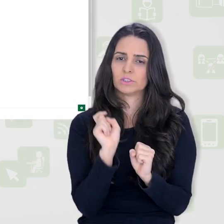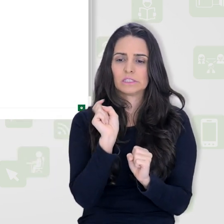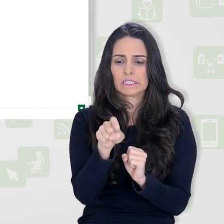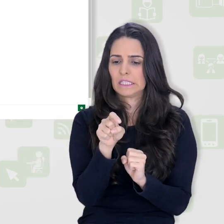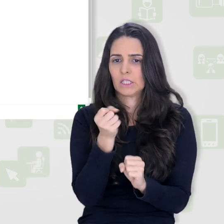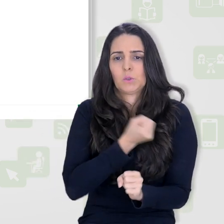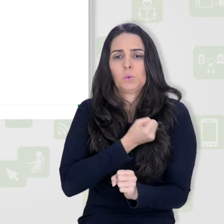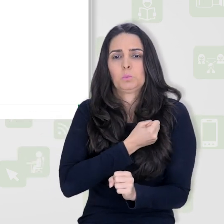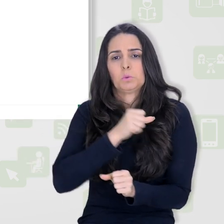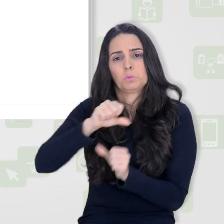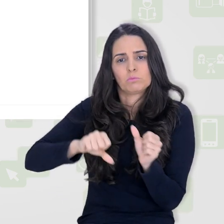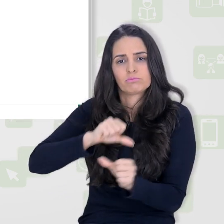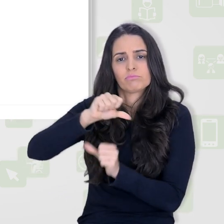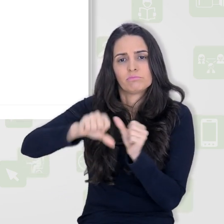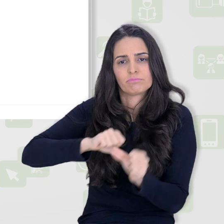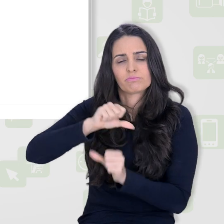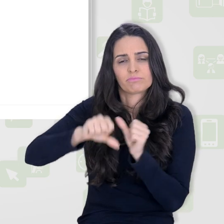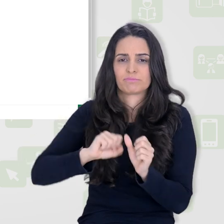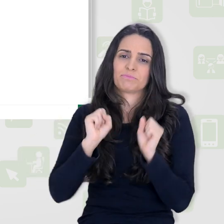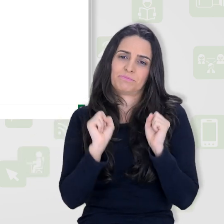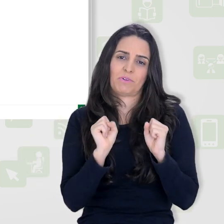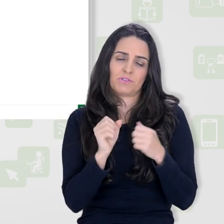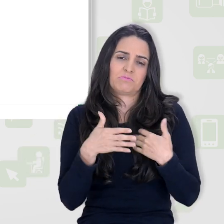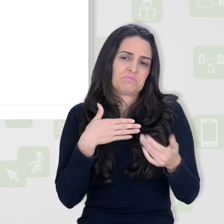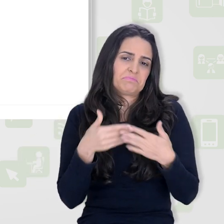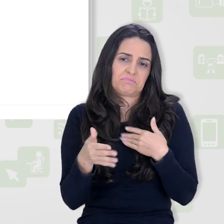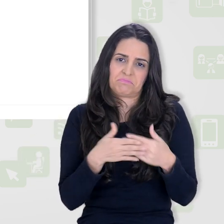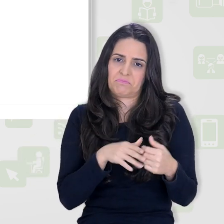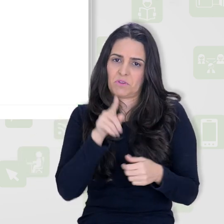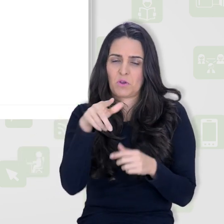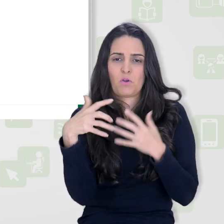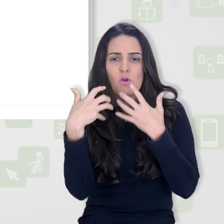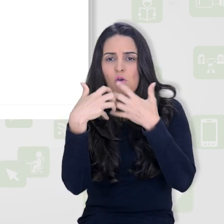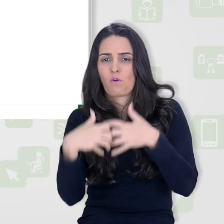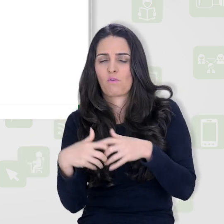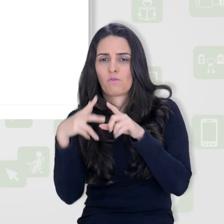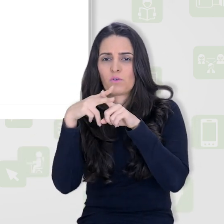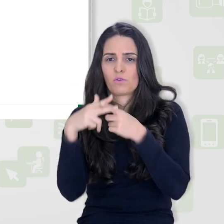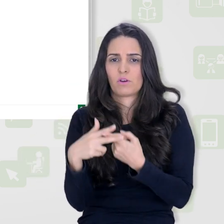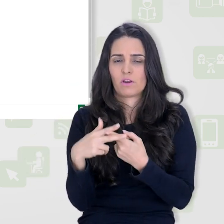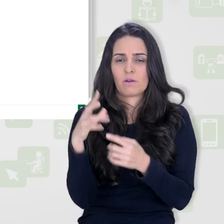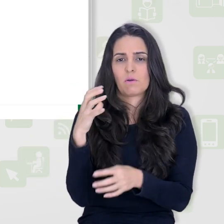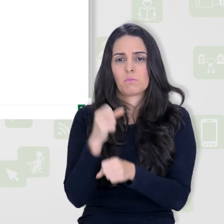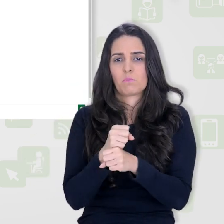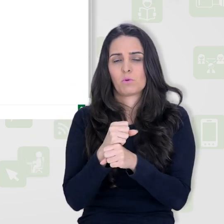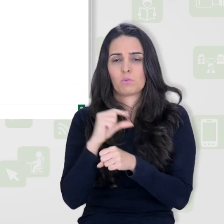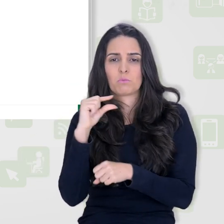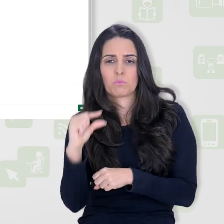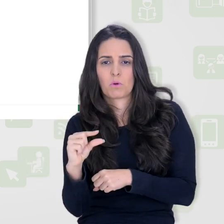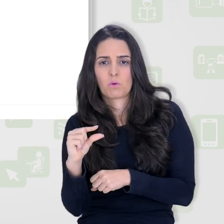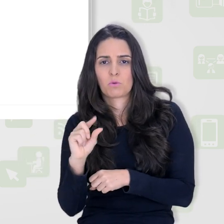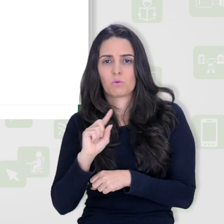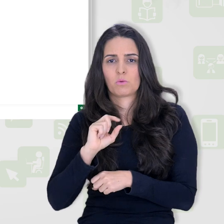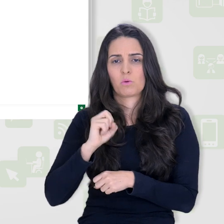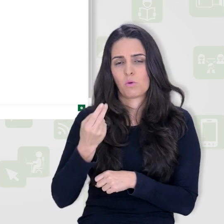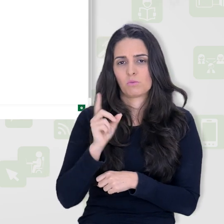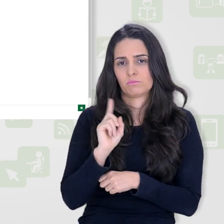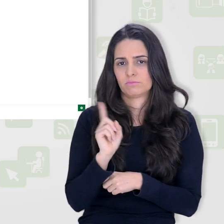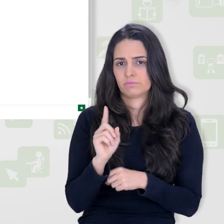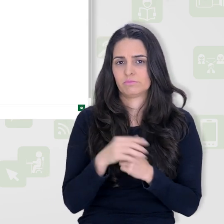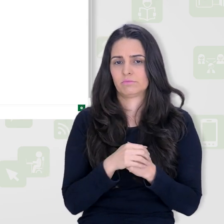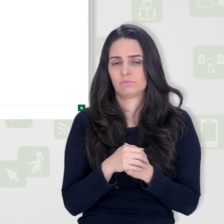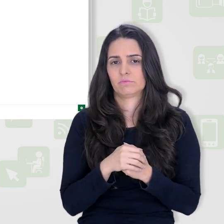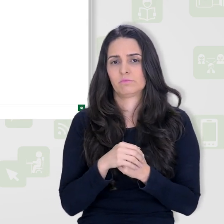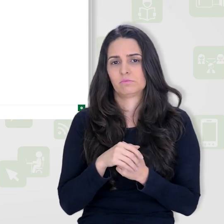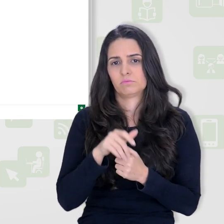clicar aqui nos pontos. No entanto, não importa se você configurar com a pontuação menor do que